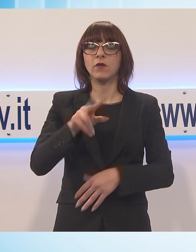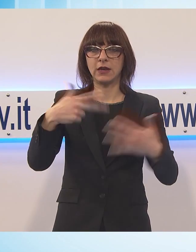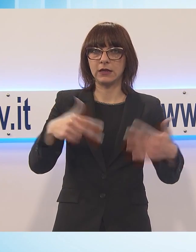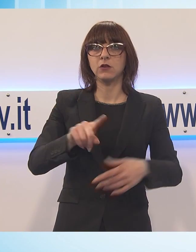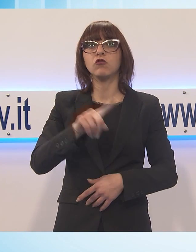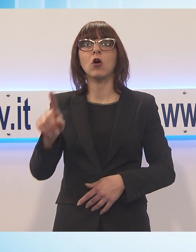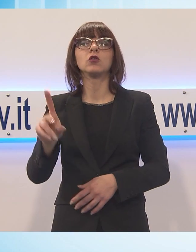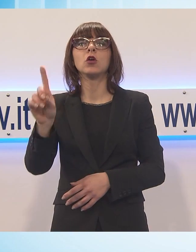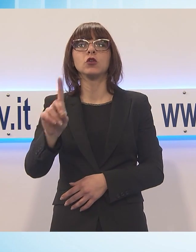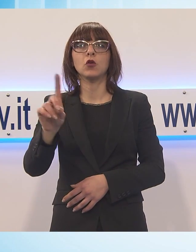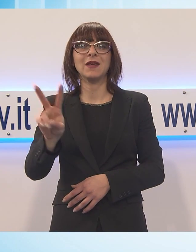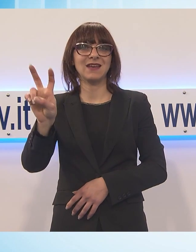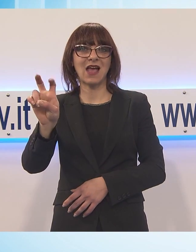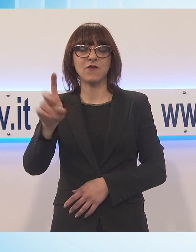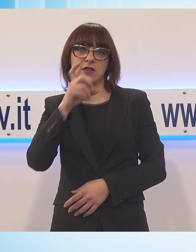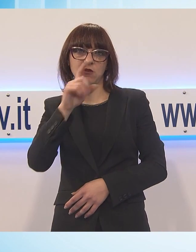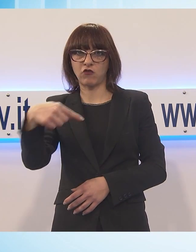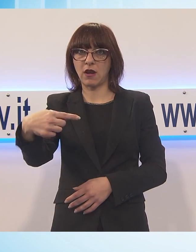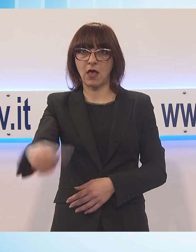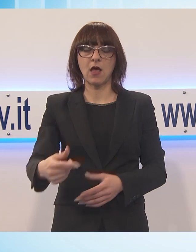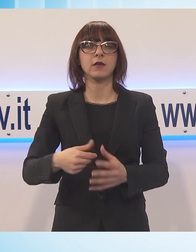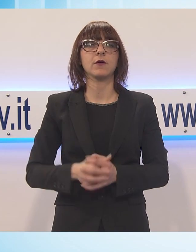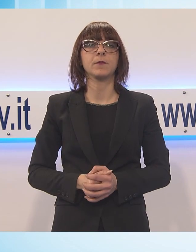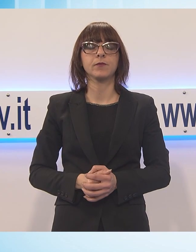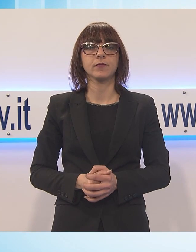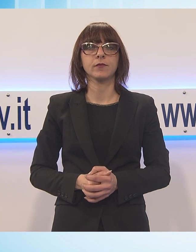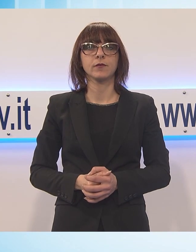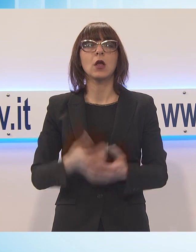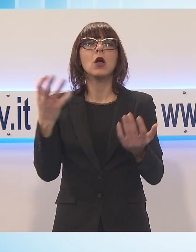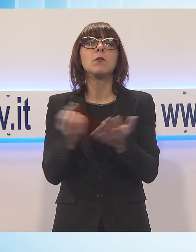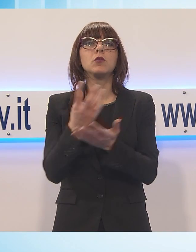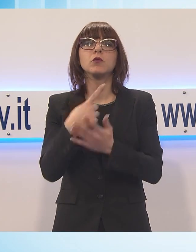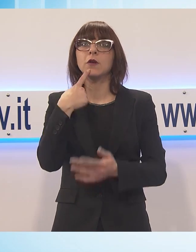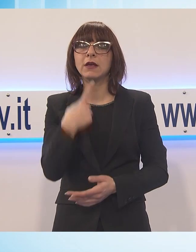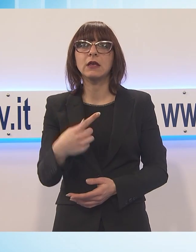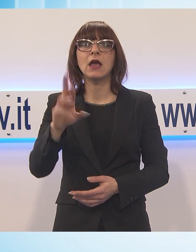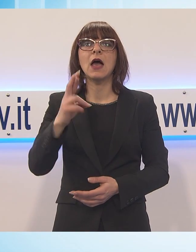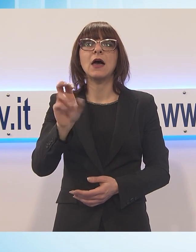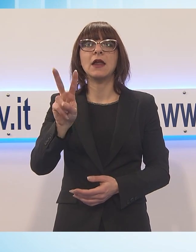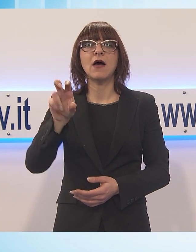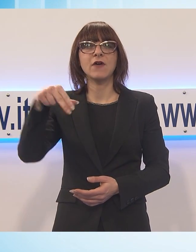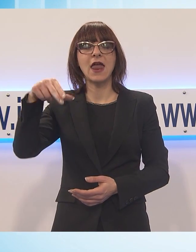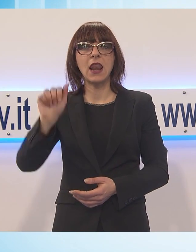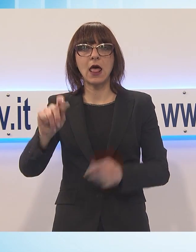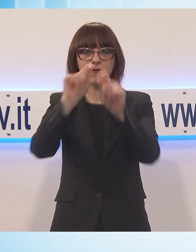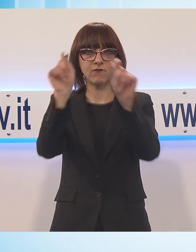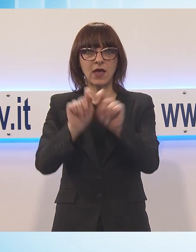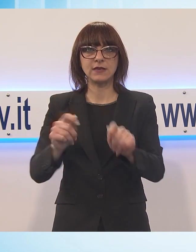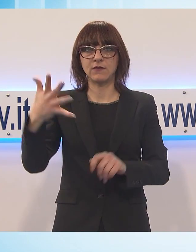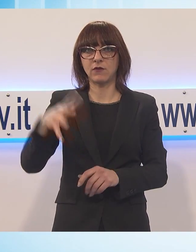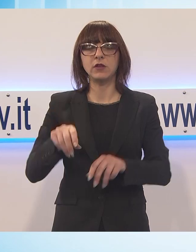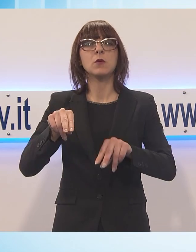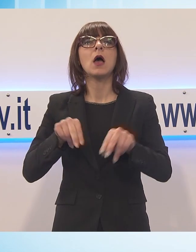spettacolo, che è una produzione Ravenna Festival, Teatro Alighieri di Ravenna e Teatro del Giglio di Lucca, porta la firma per regia ed azione scenica di